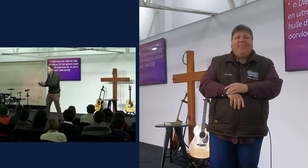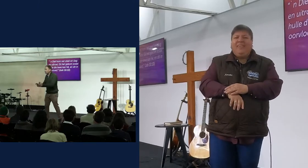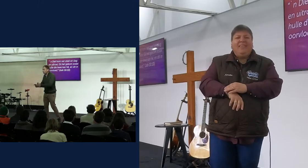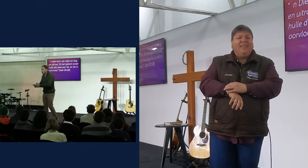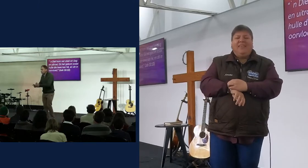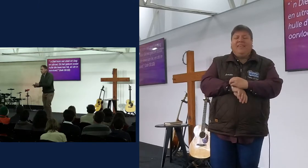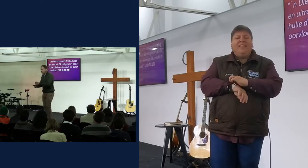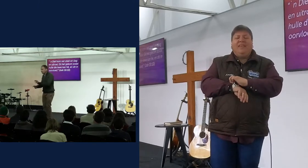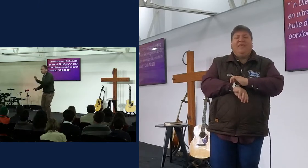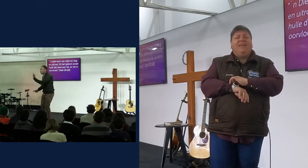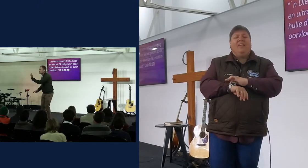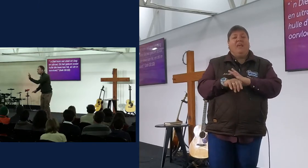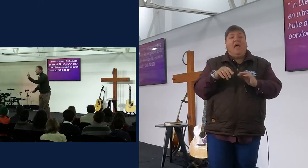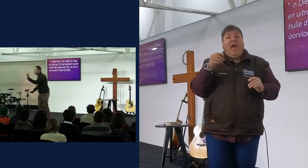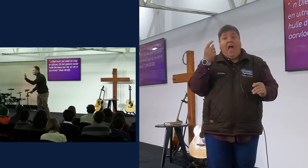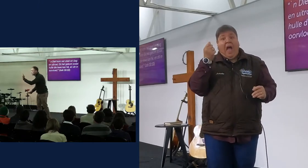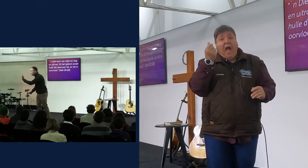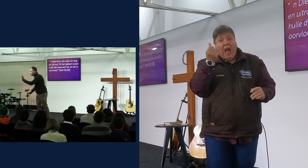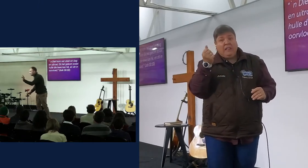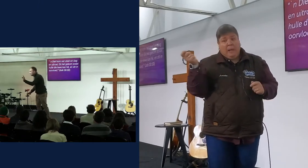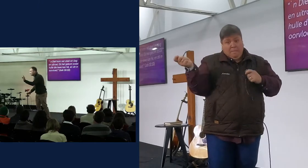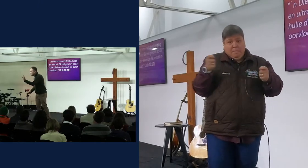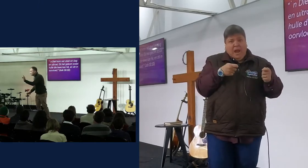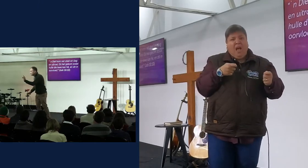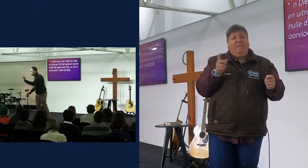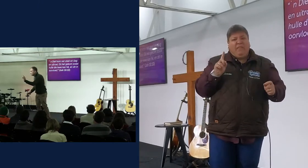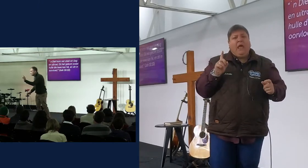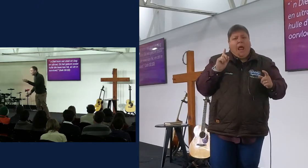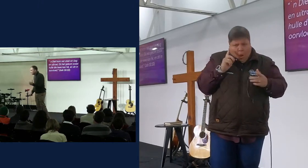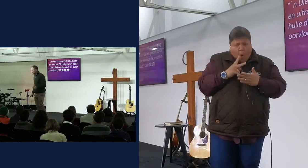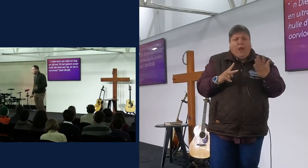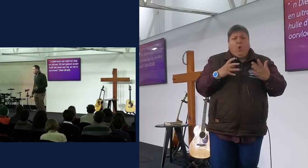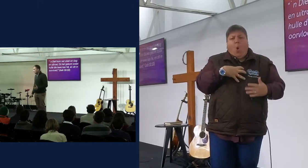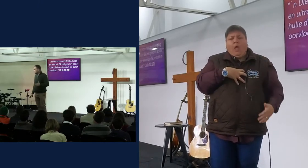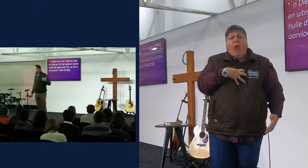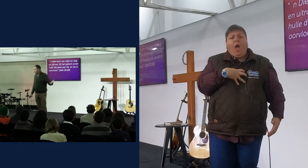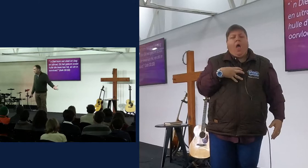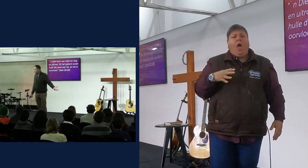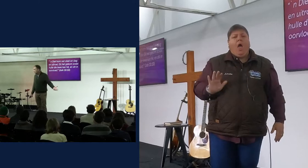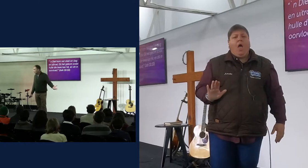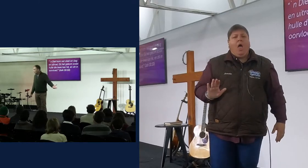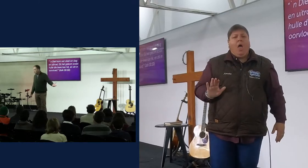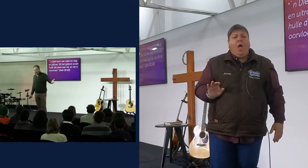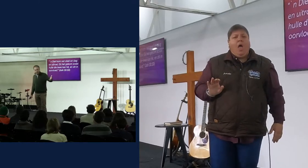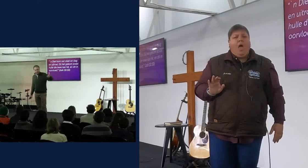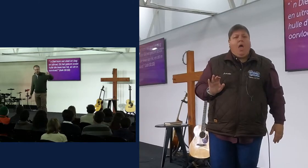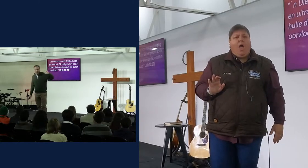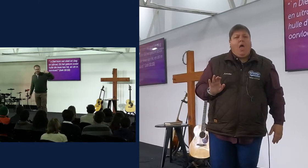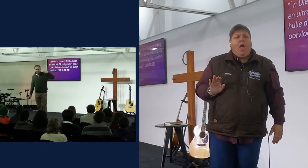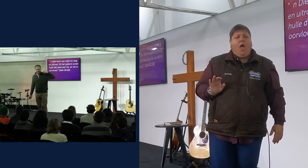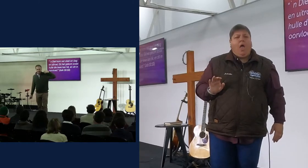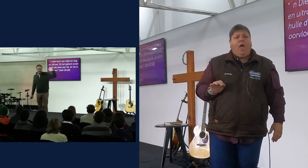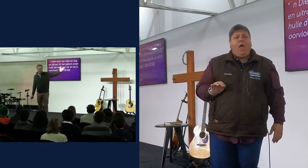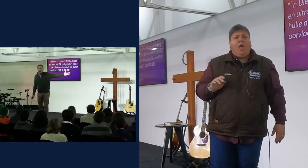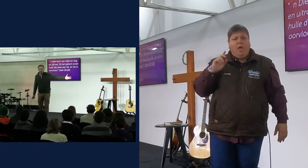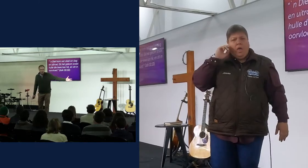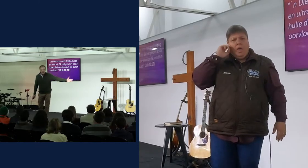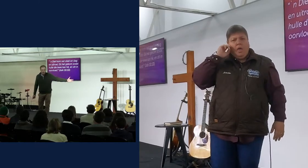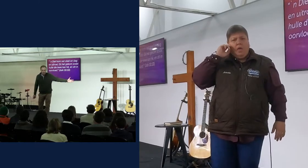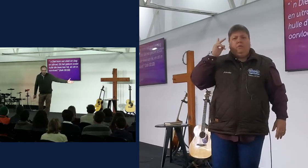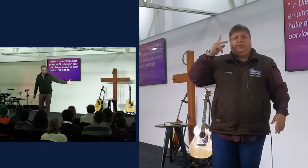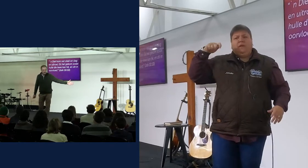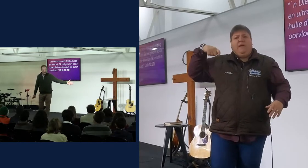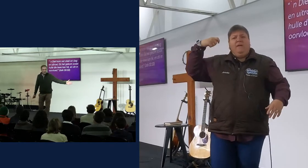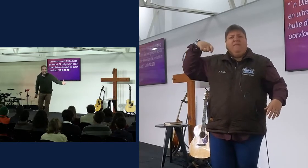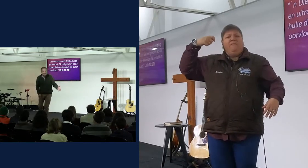al wat geld doen is, dit onderspreep reeds wat in jou leven is, en dit sien, ja, jy sien dit in die op, wanneer die mens in Hollywood